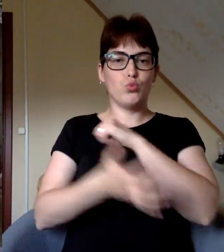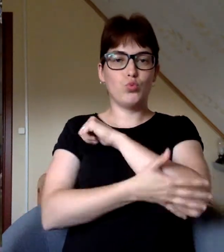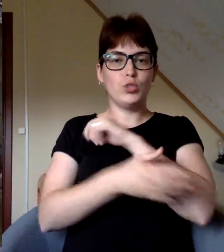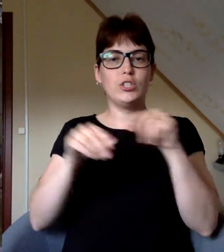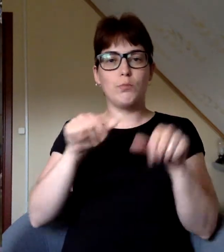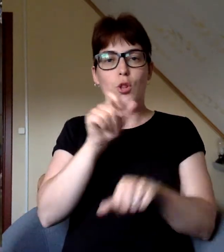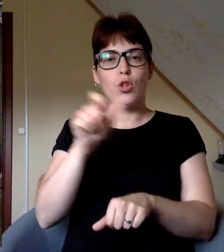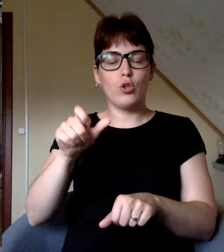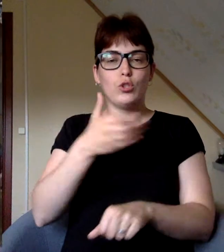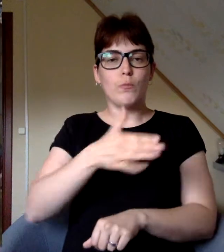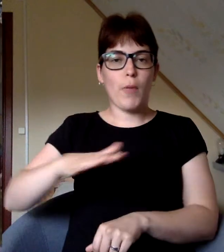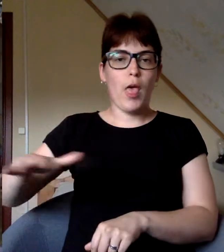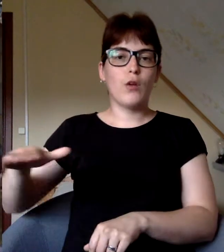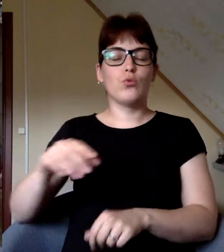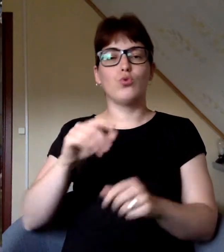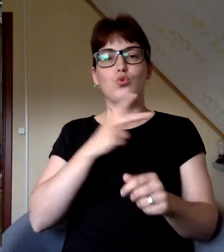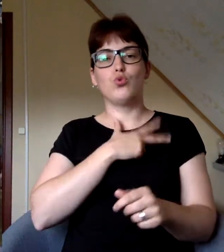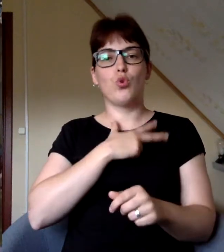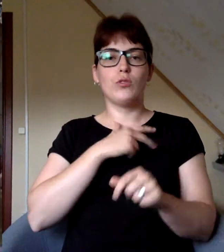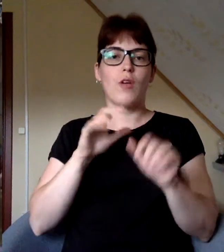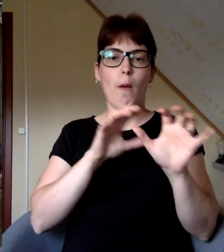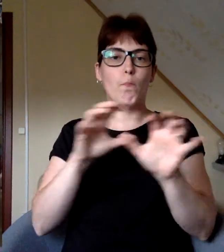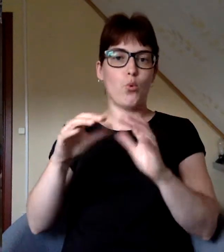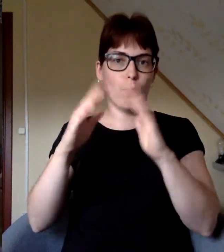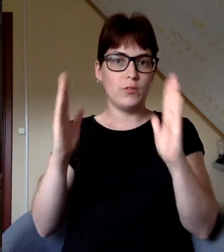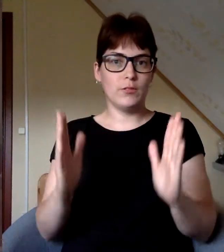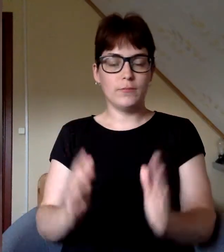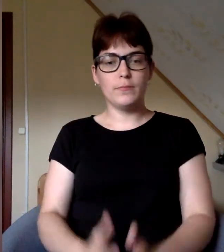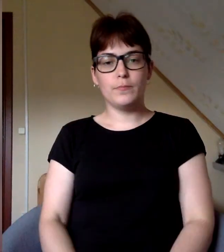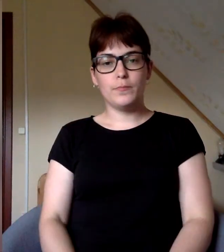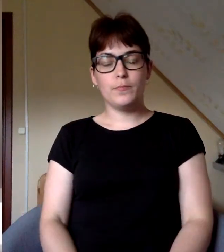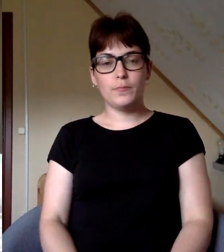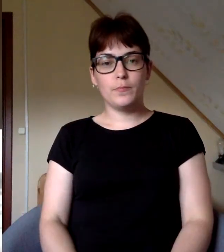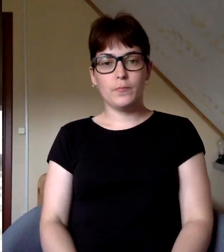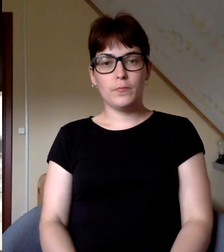trūcīgāko Smelteniešu bērnu sociālās aprūpas iestādi.